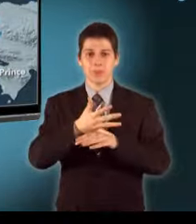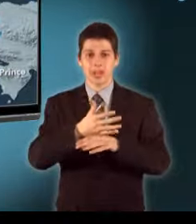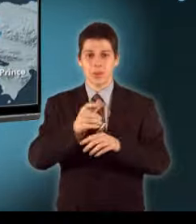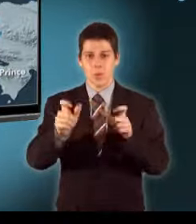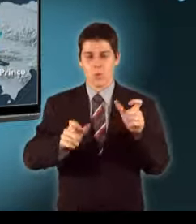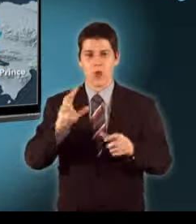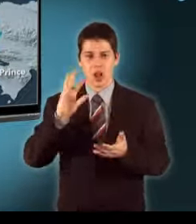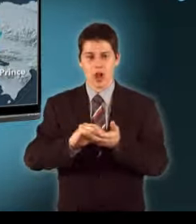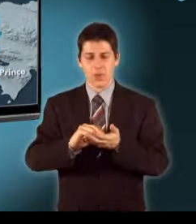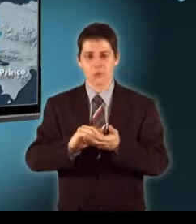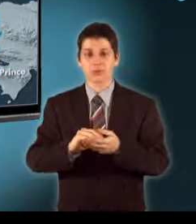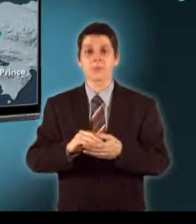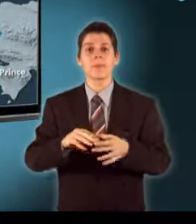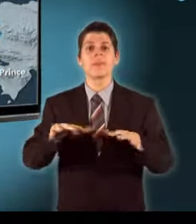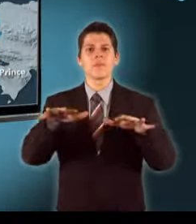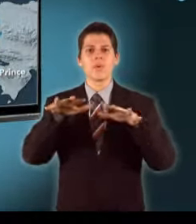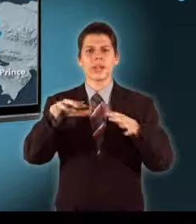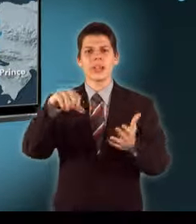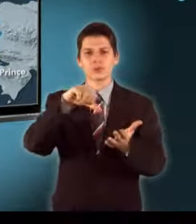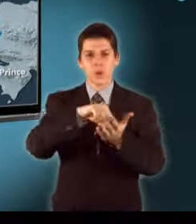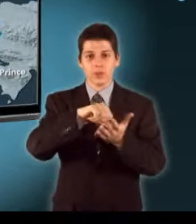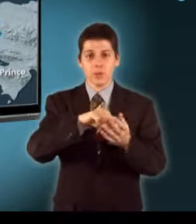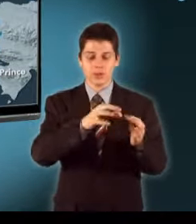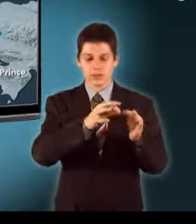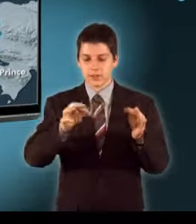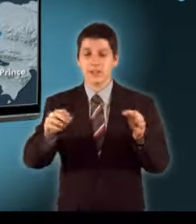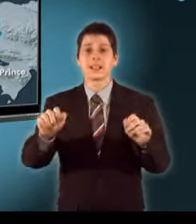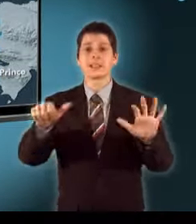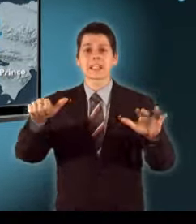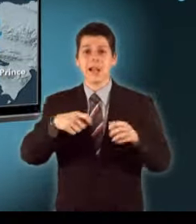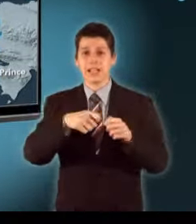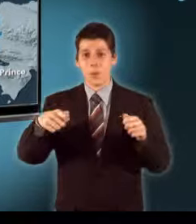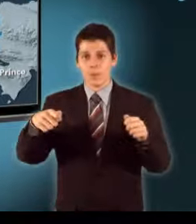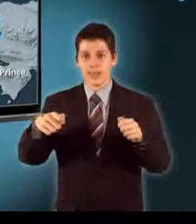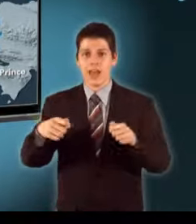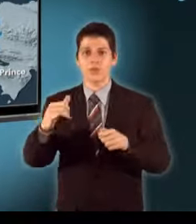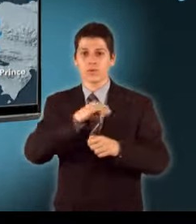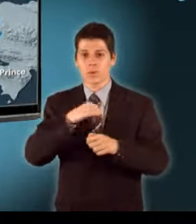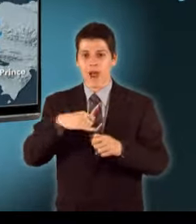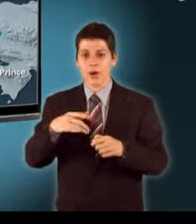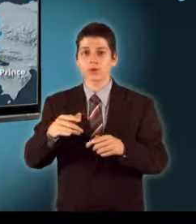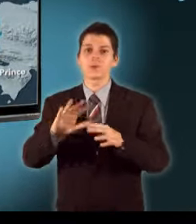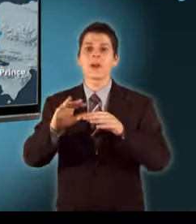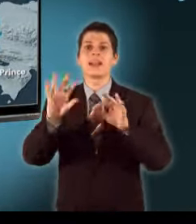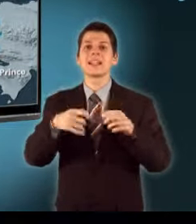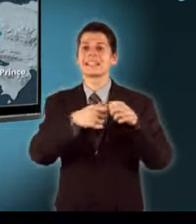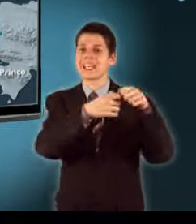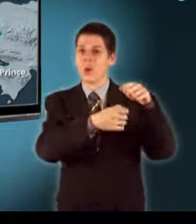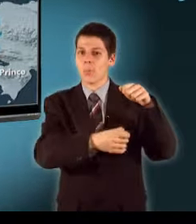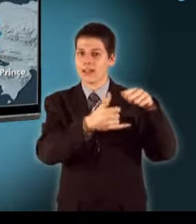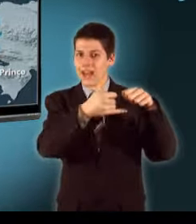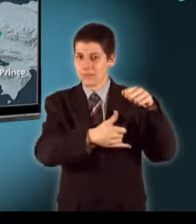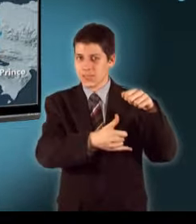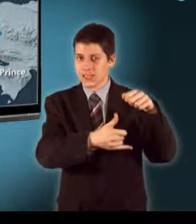annyi, mint Magyarországé A rengés epicentrum a 16 kilométerre volt a fővárostól Alig 10 kilométeres mélységben